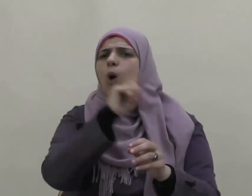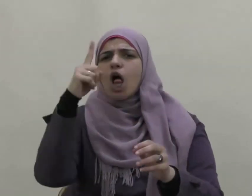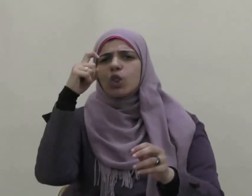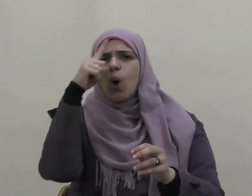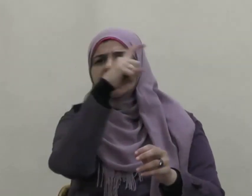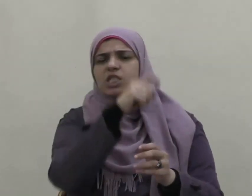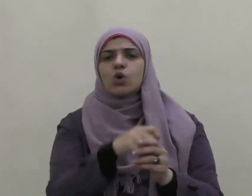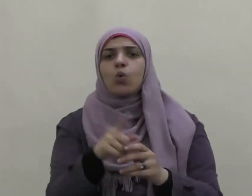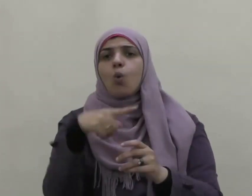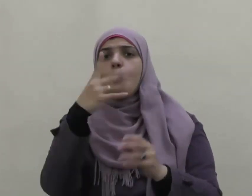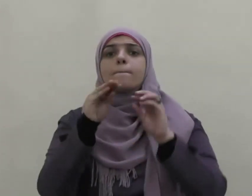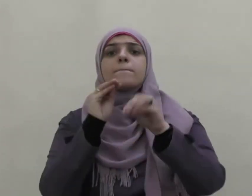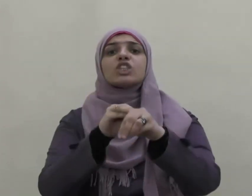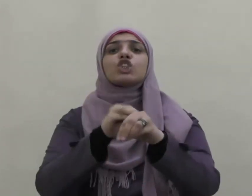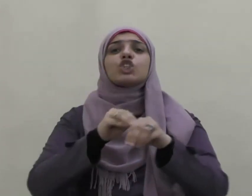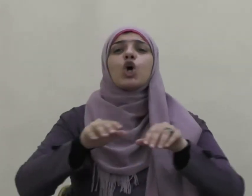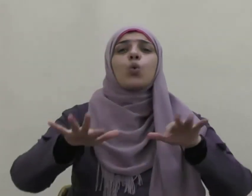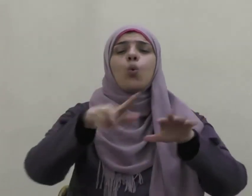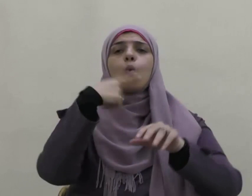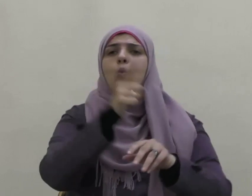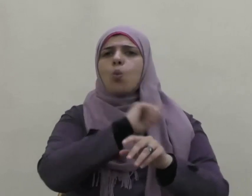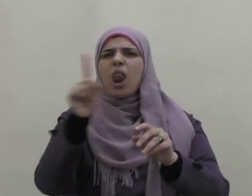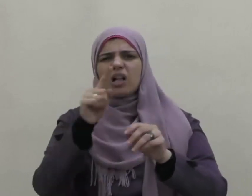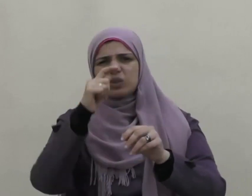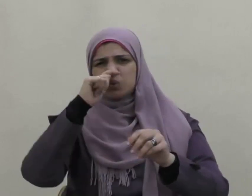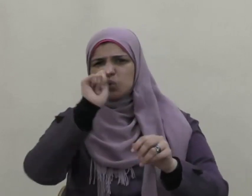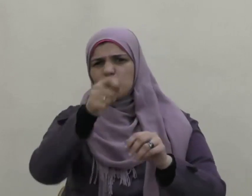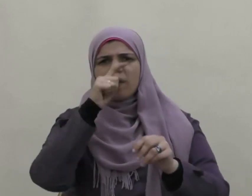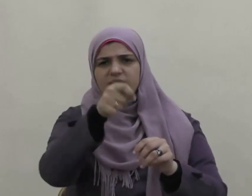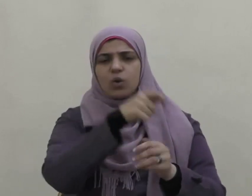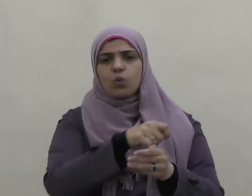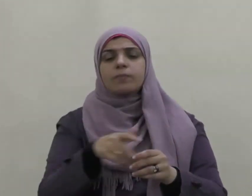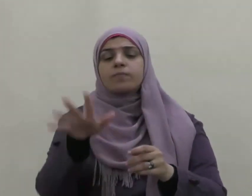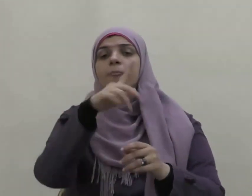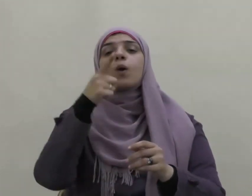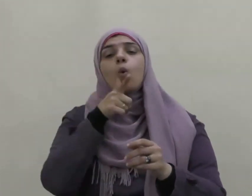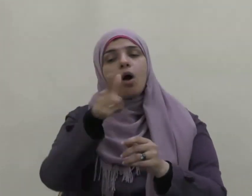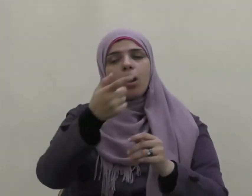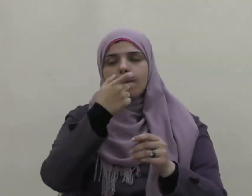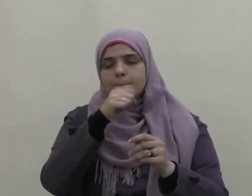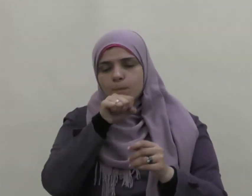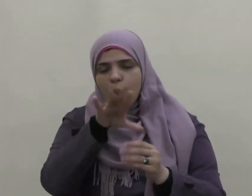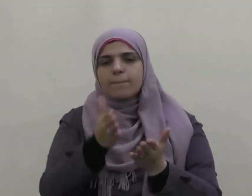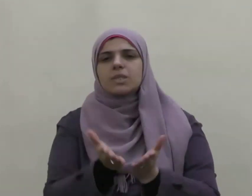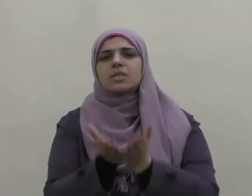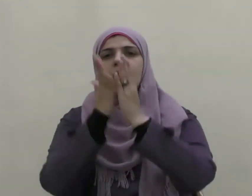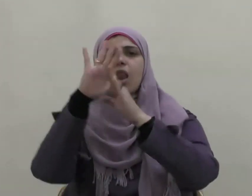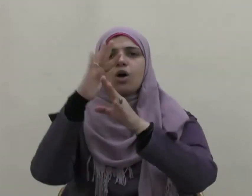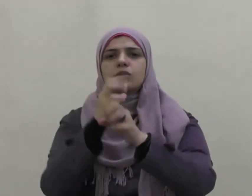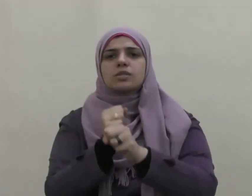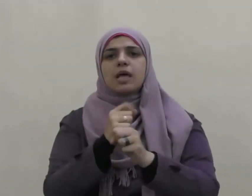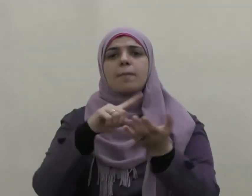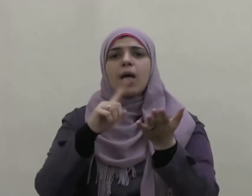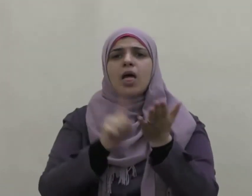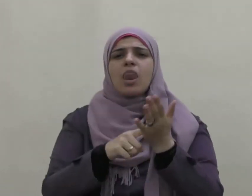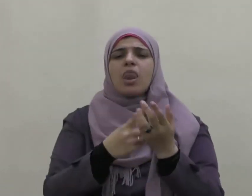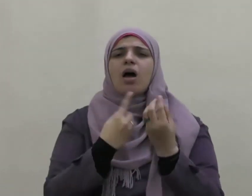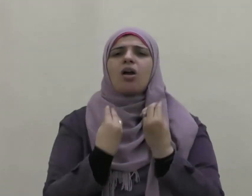وبشروا ولا تنفروا وقال صلى الله عليه وسلم إن الرفق لا